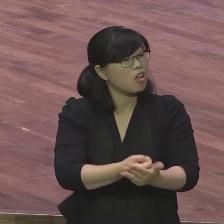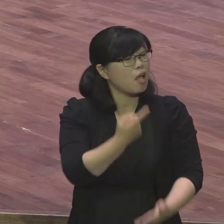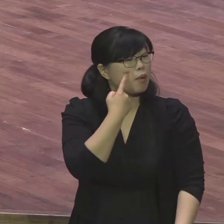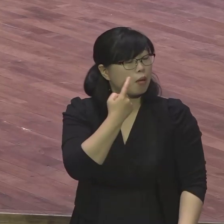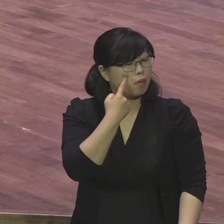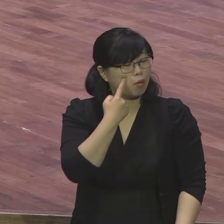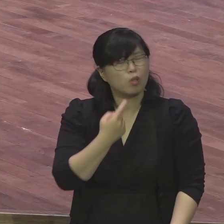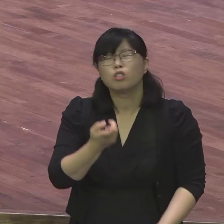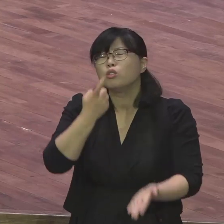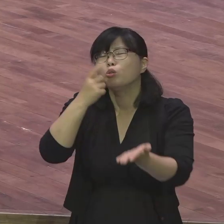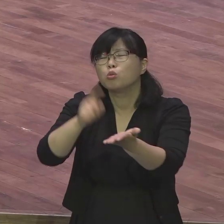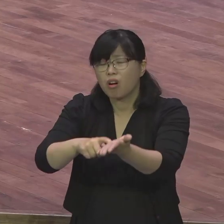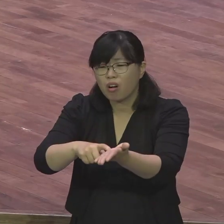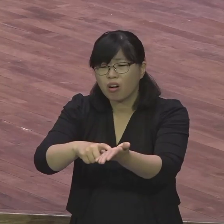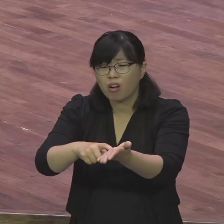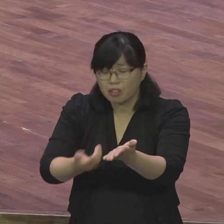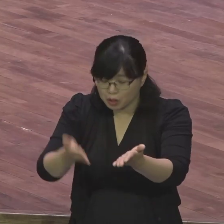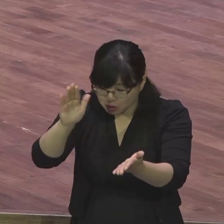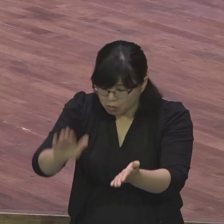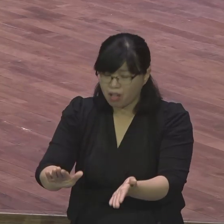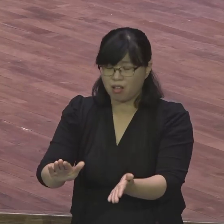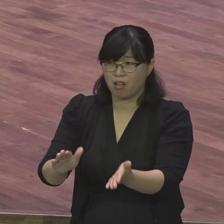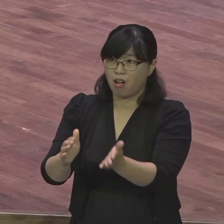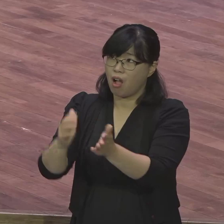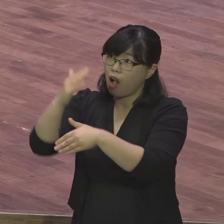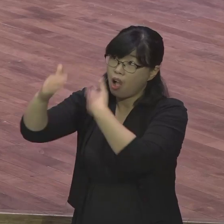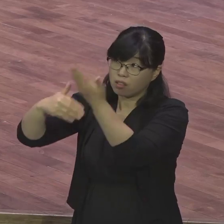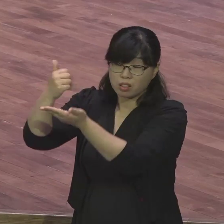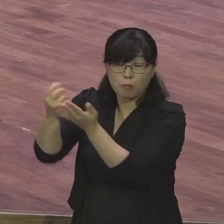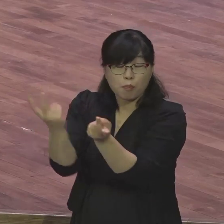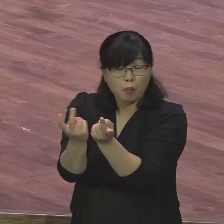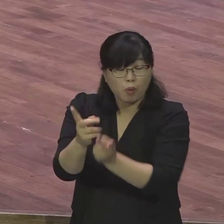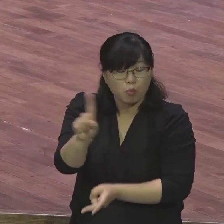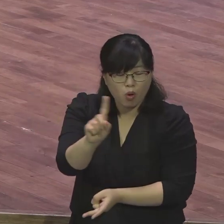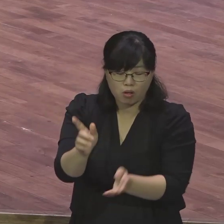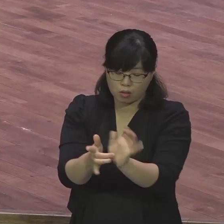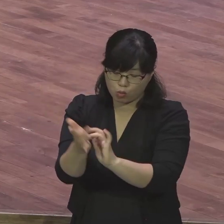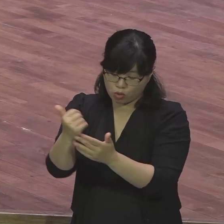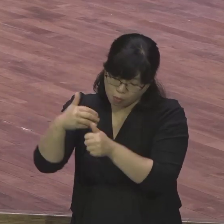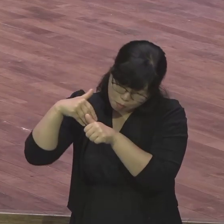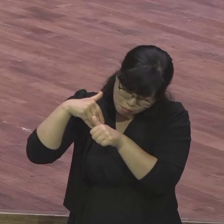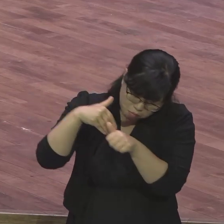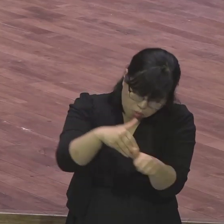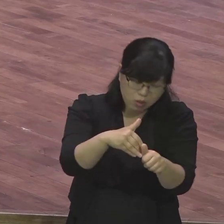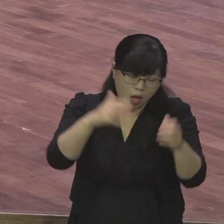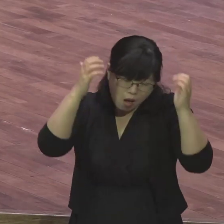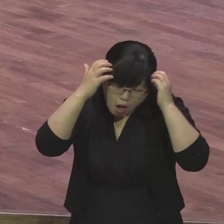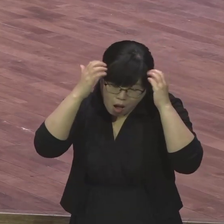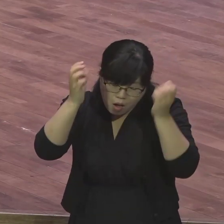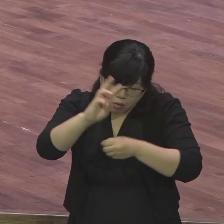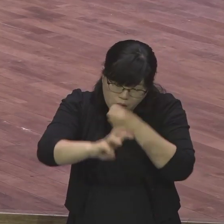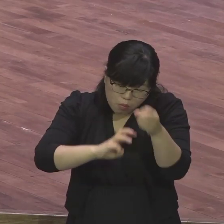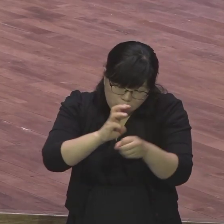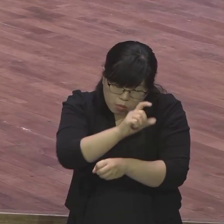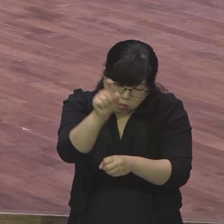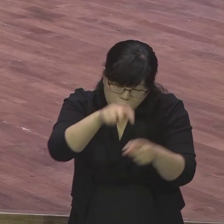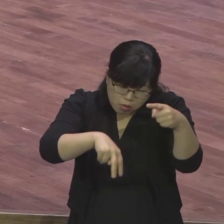여러분이 삶 속에서 하나님은 어떻게 하든지 하나님의 뜻대로 살도록 하나님은 오늘